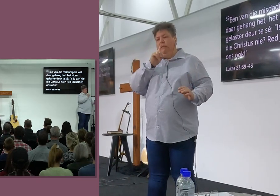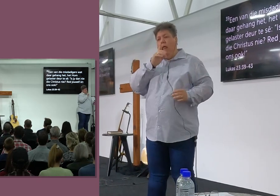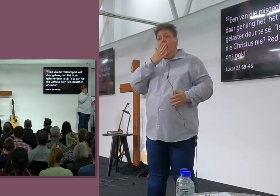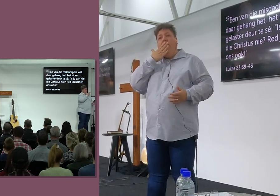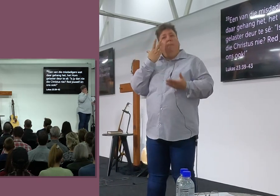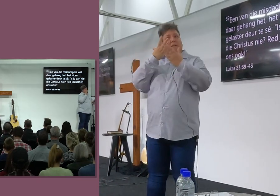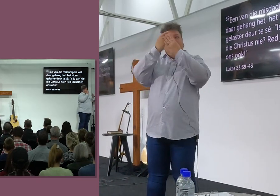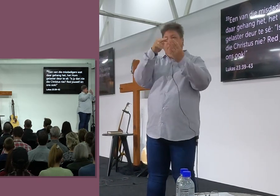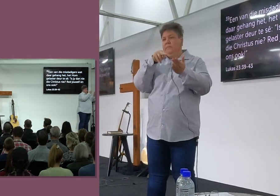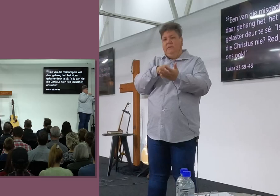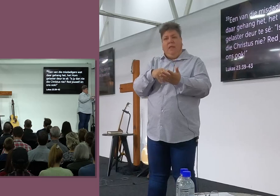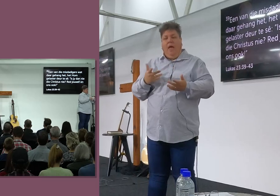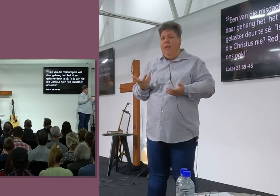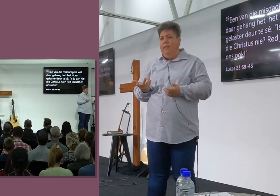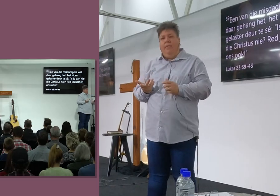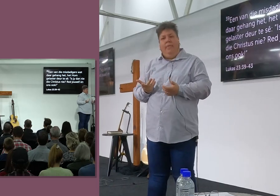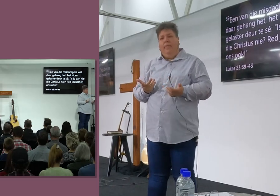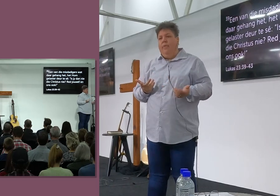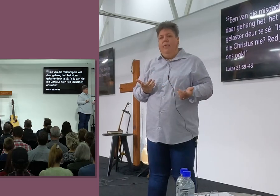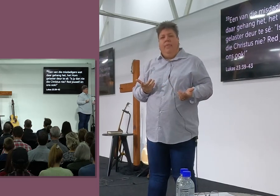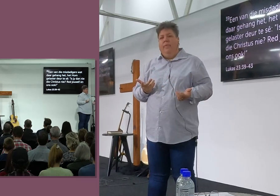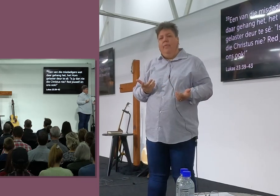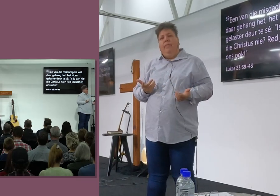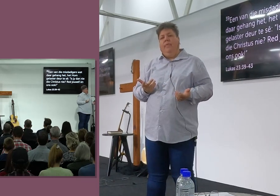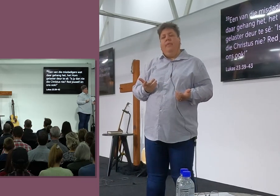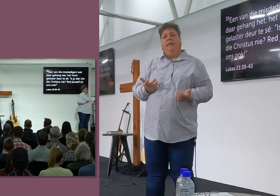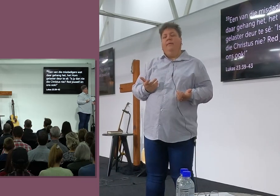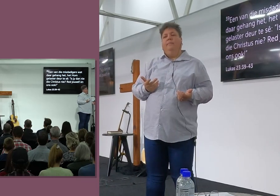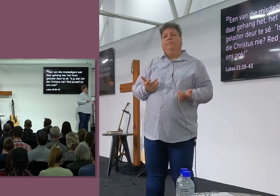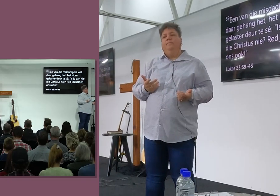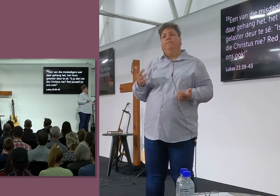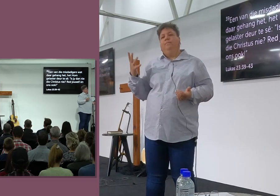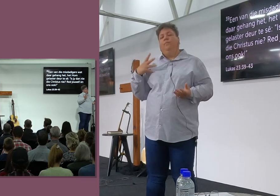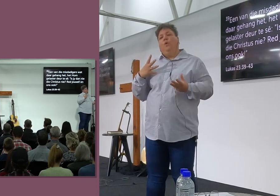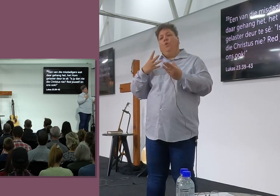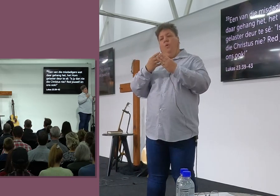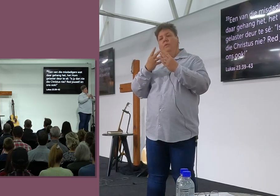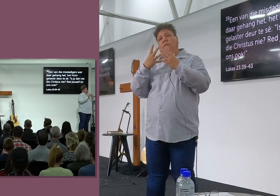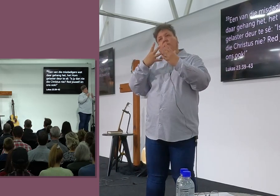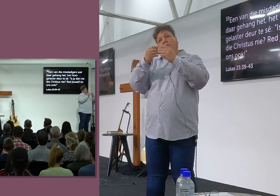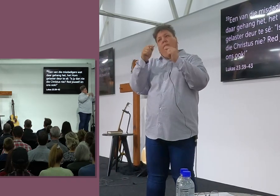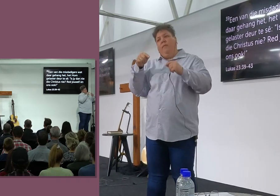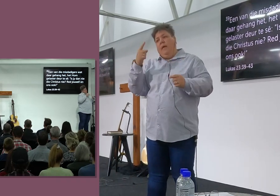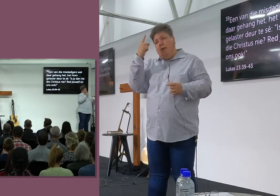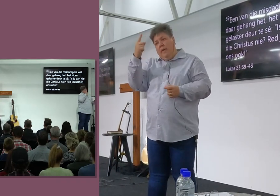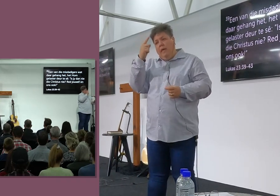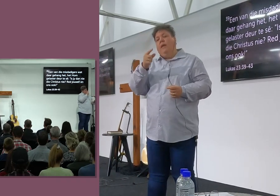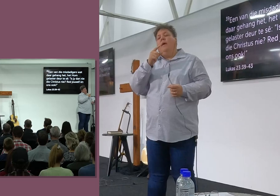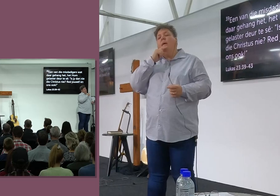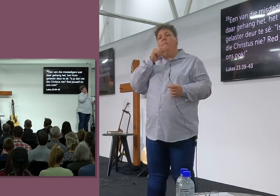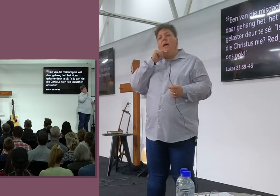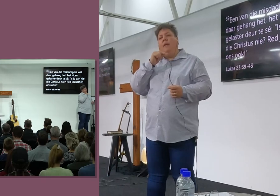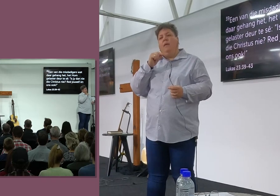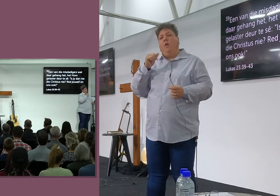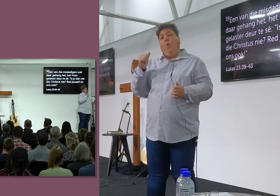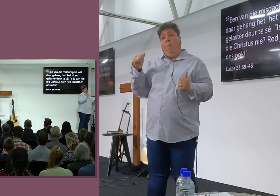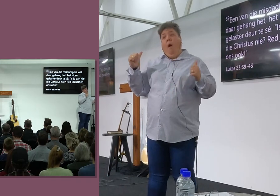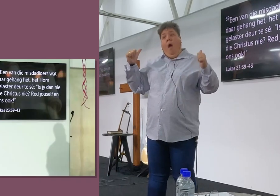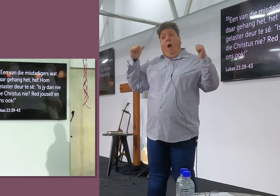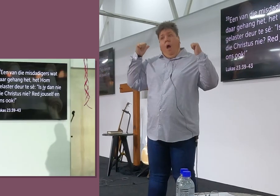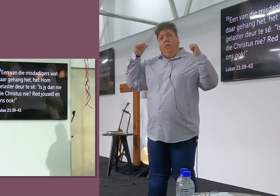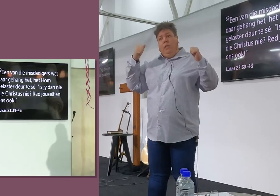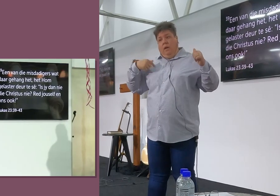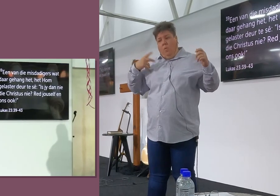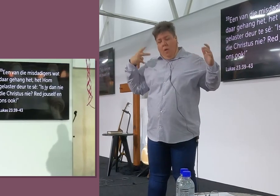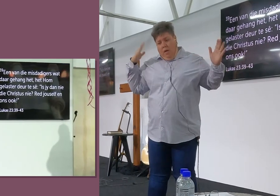wat saam met omstaan nie, Niemand wat saam met omstaan nie, En, Ons kom op een punt, Wat een man, Een man kom achter, Terwyl